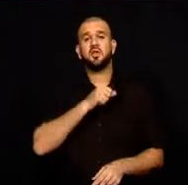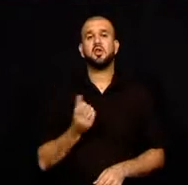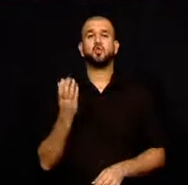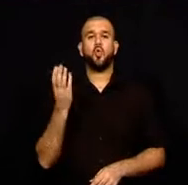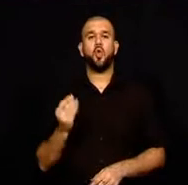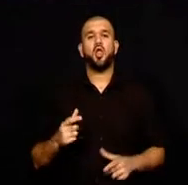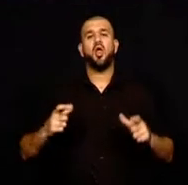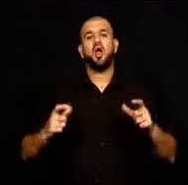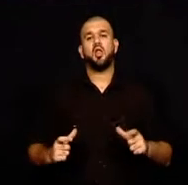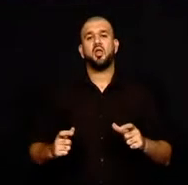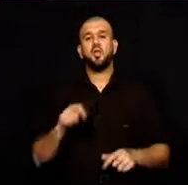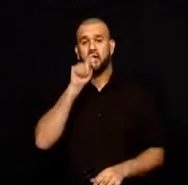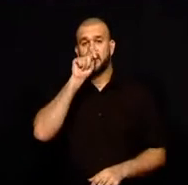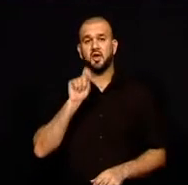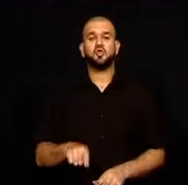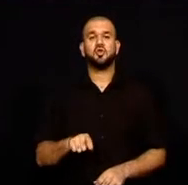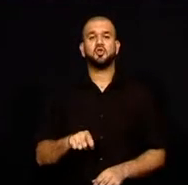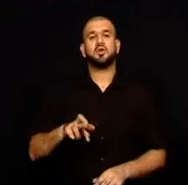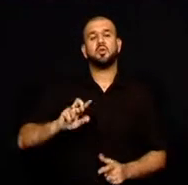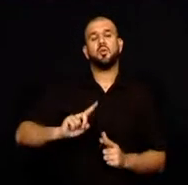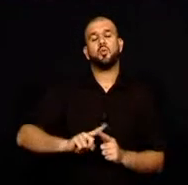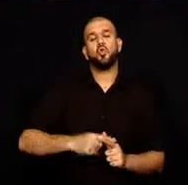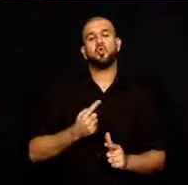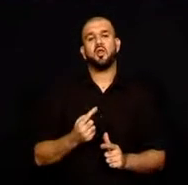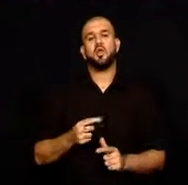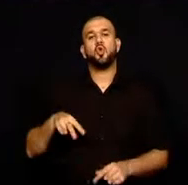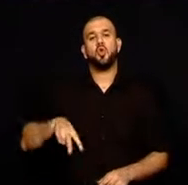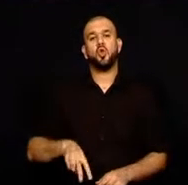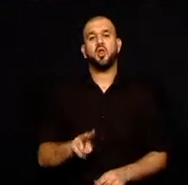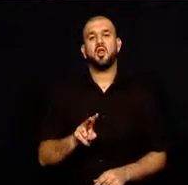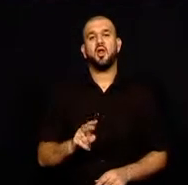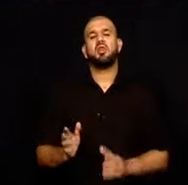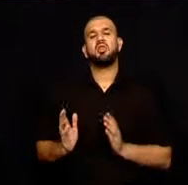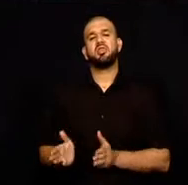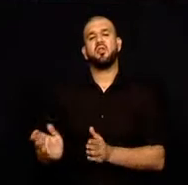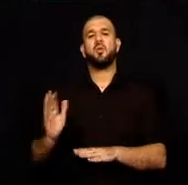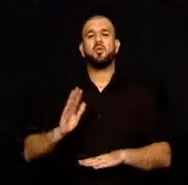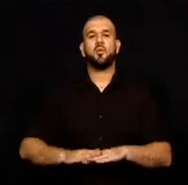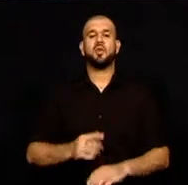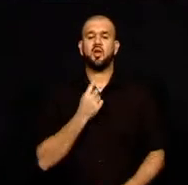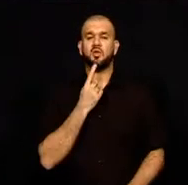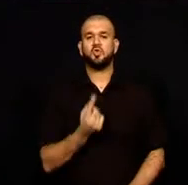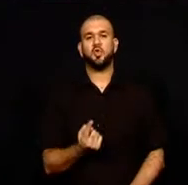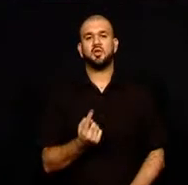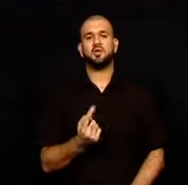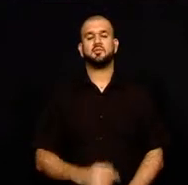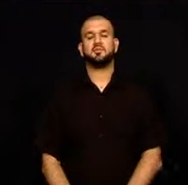gerçekleştirdikleri projelerle yollarına devam ettiklerini söyledi.